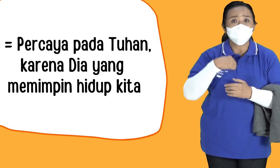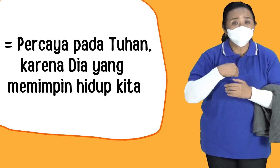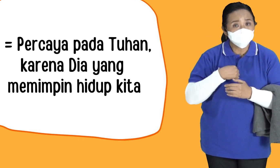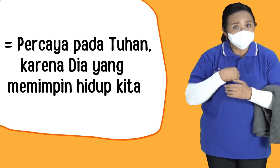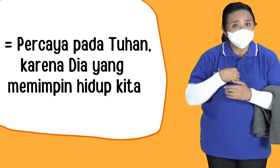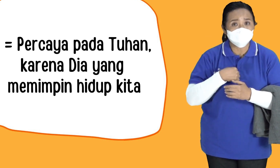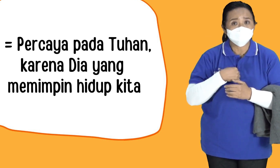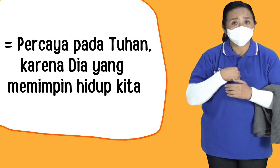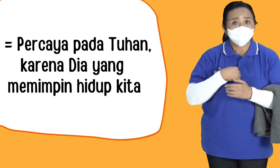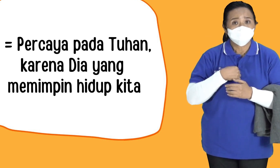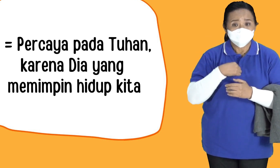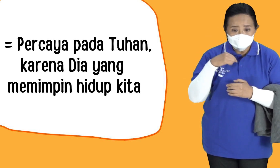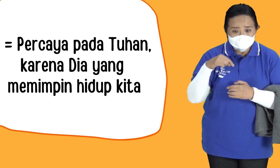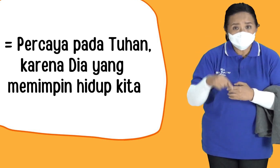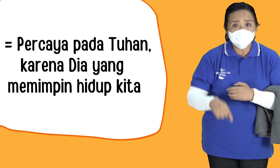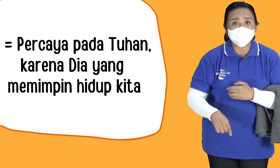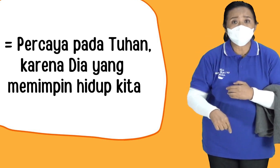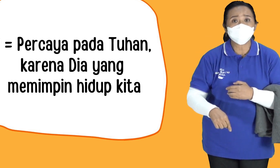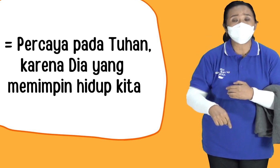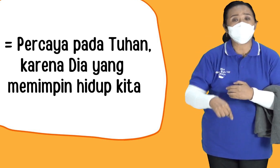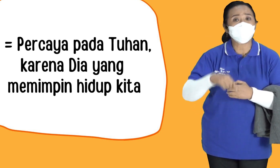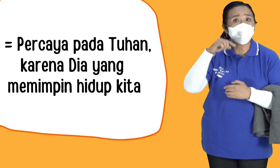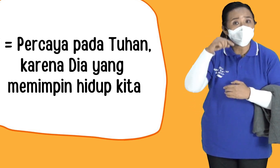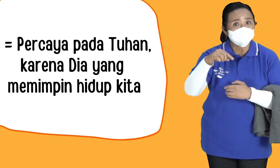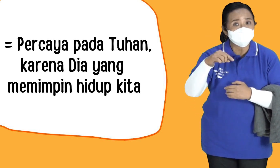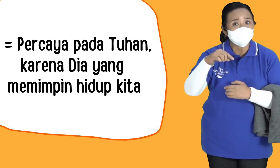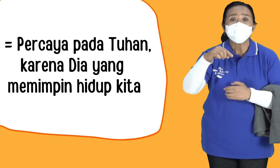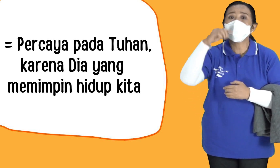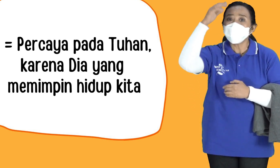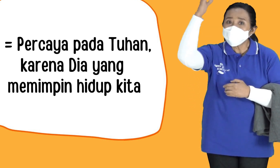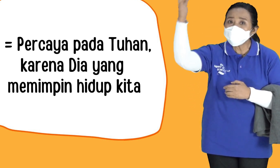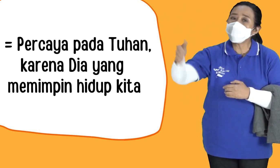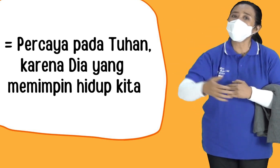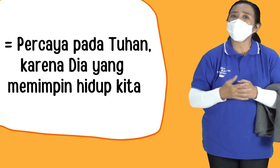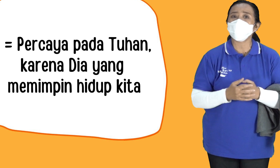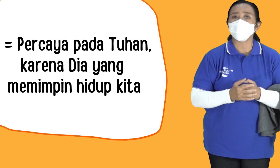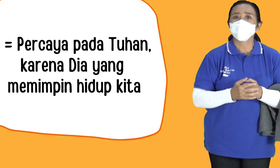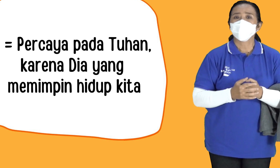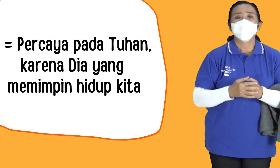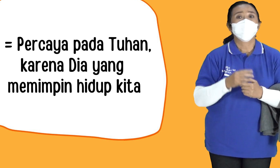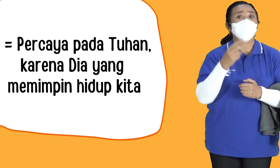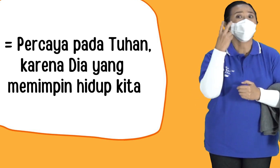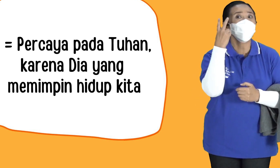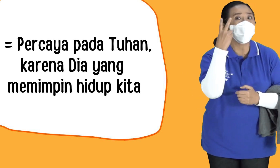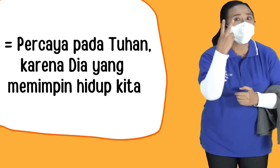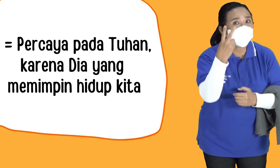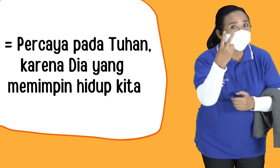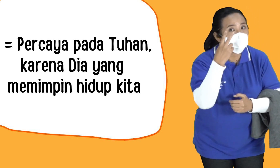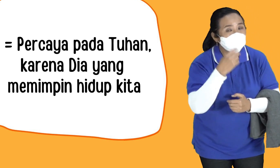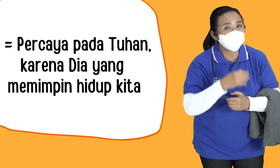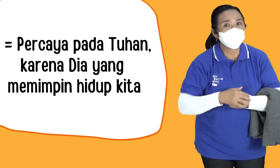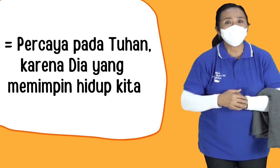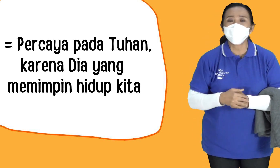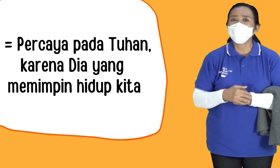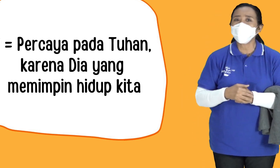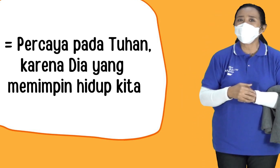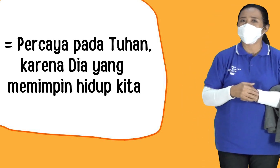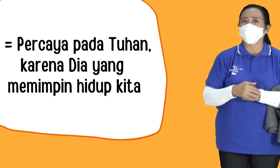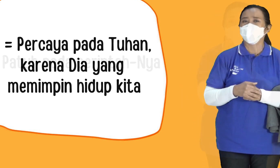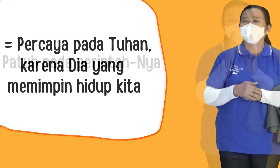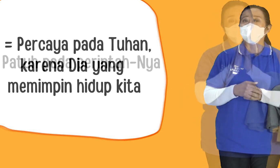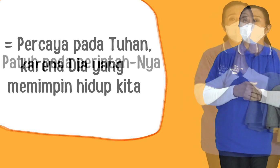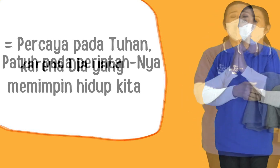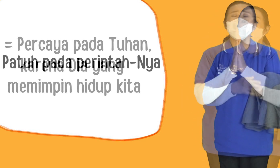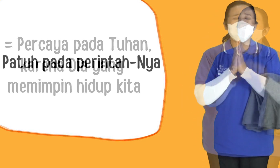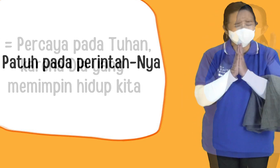memimpin Hidup kita Dari sekarang Sampai kita Dewasa Sampai selamanya P yang kedua Apa Ayo